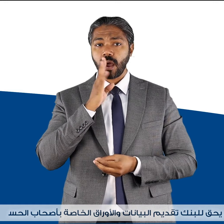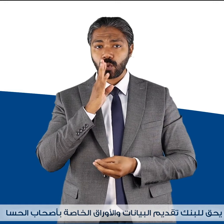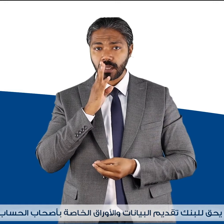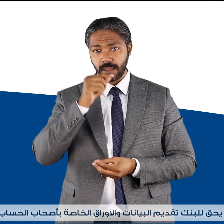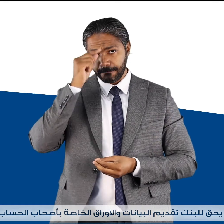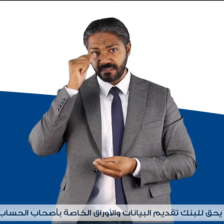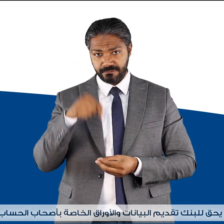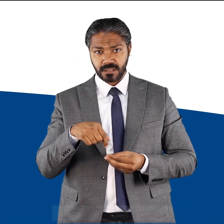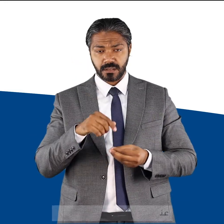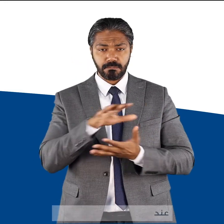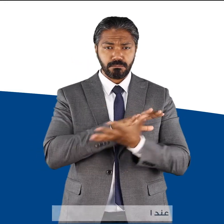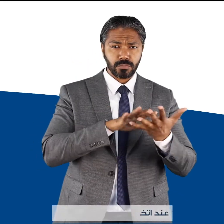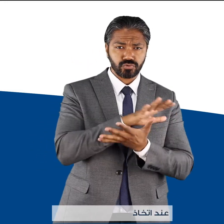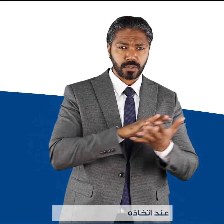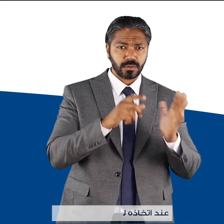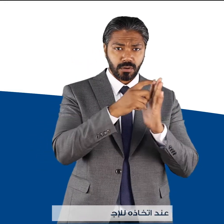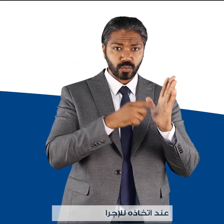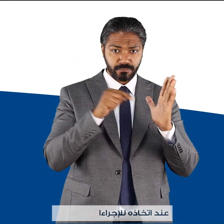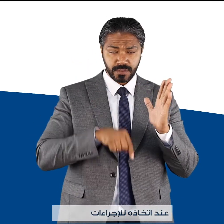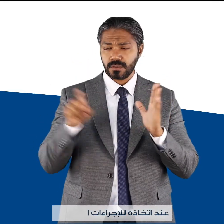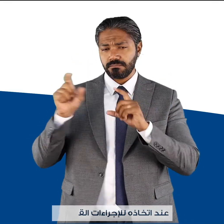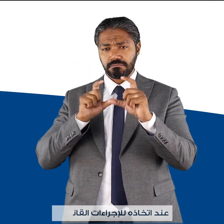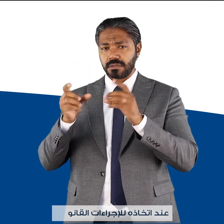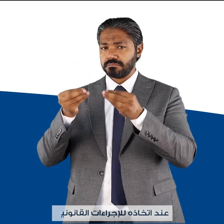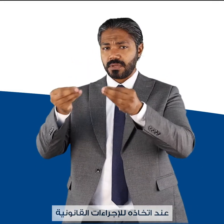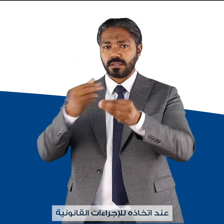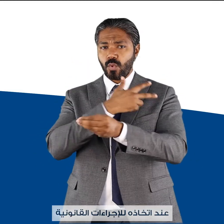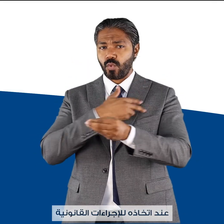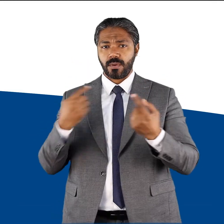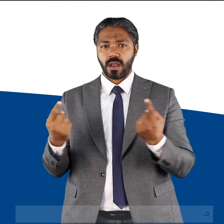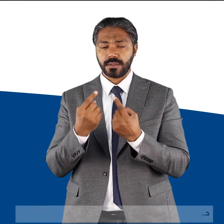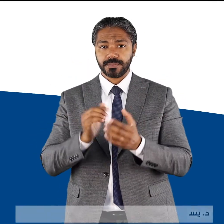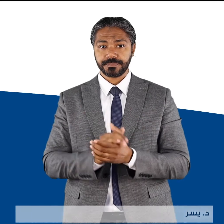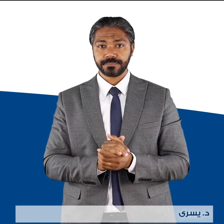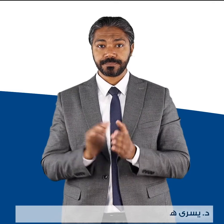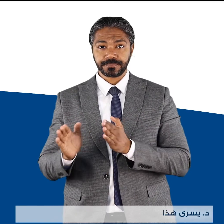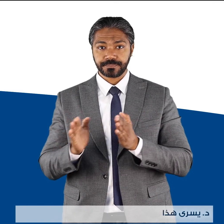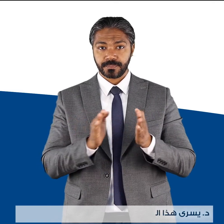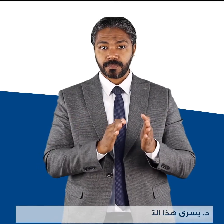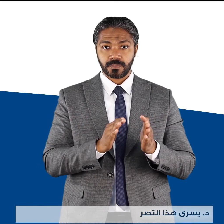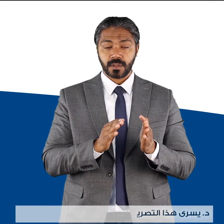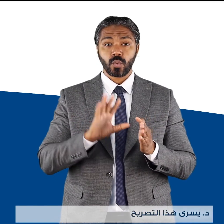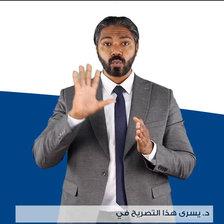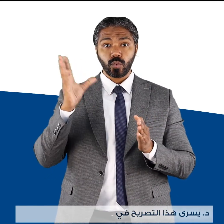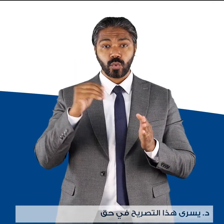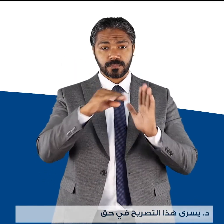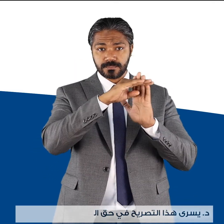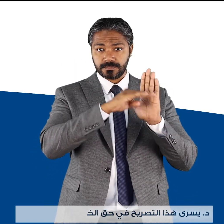الحساب عند اتخاذه للإجراءات القانونية دال يسري هذا التصريح في حق